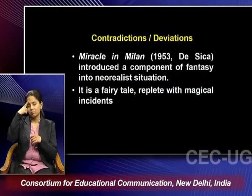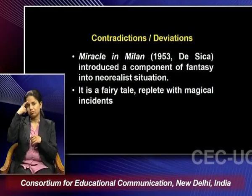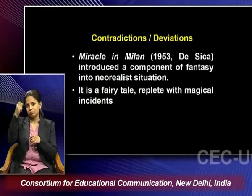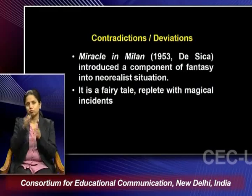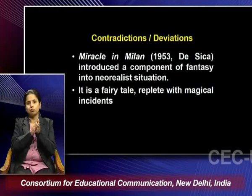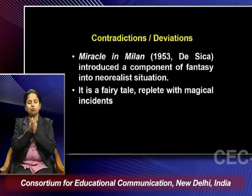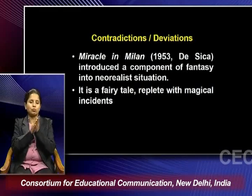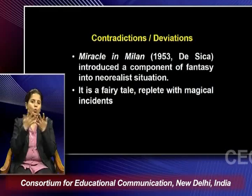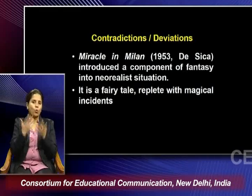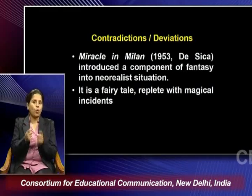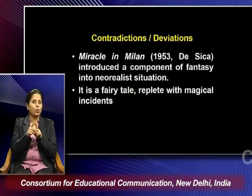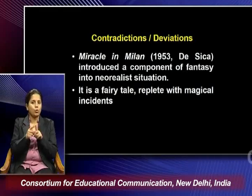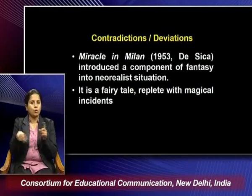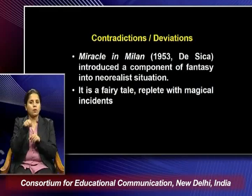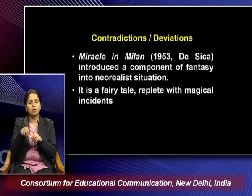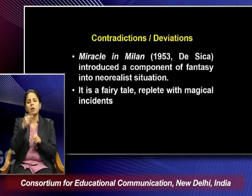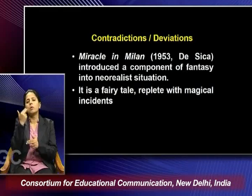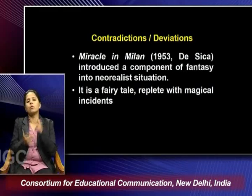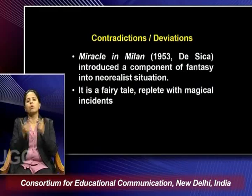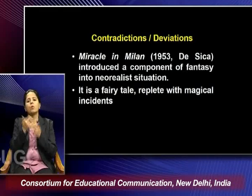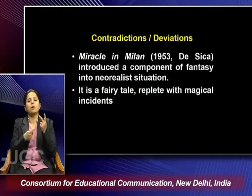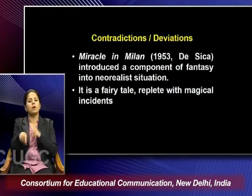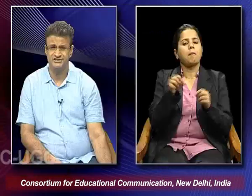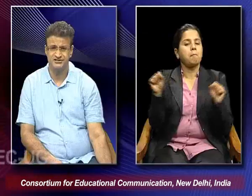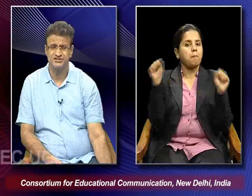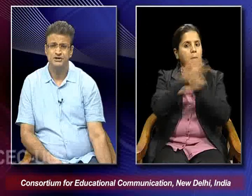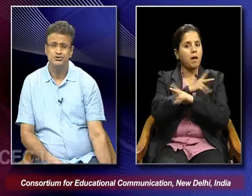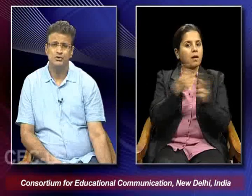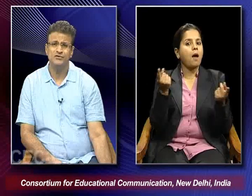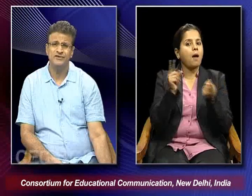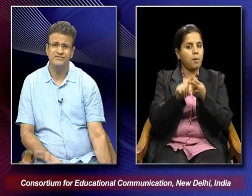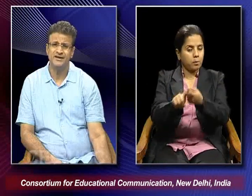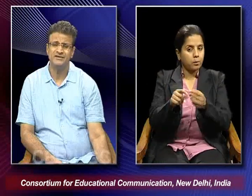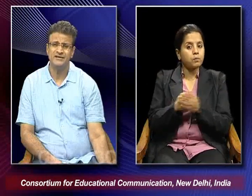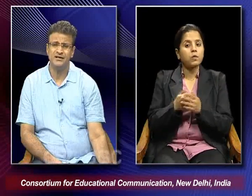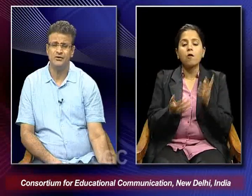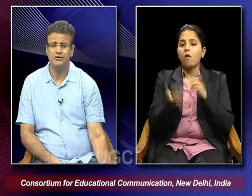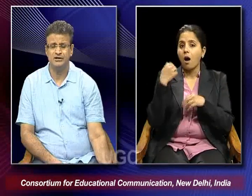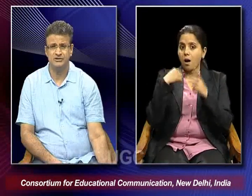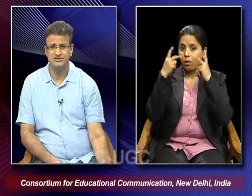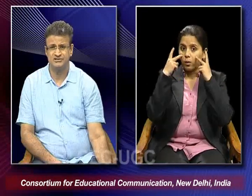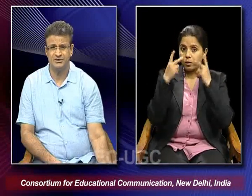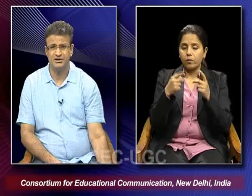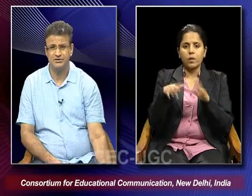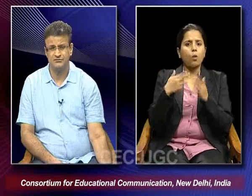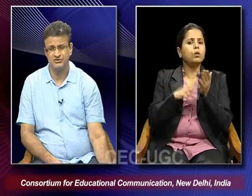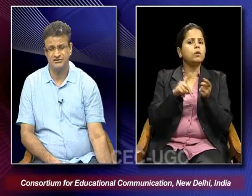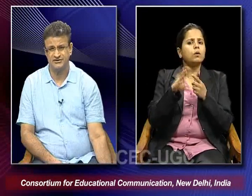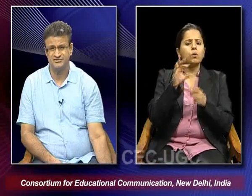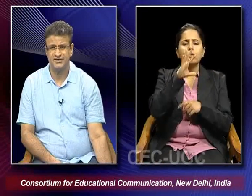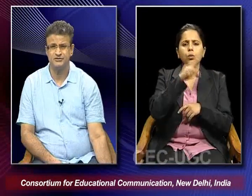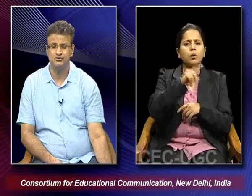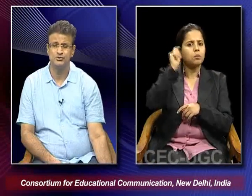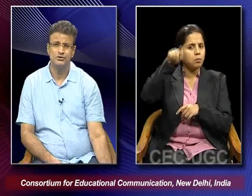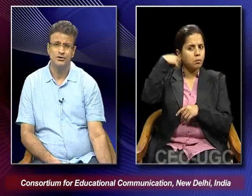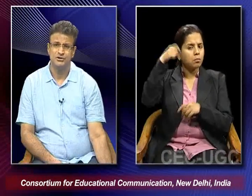situation. It is a fairy tale replete with magical incidents. So we find that how Neuralist cinema was in a